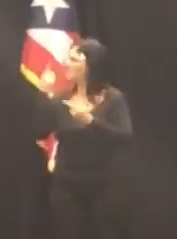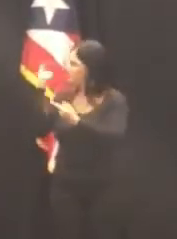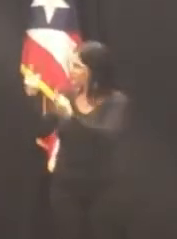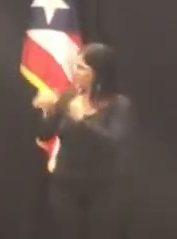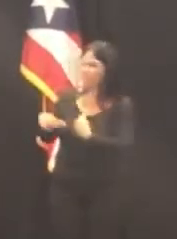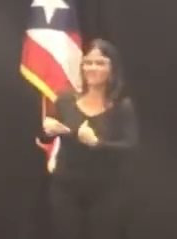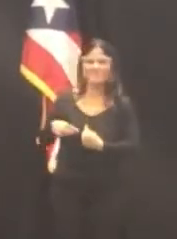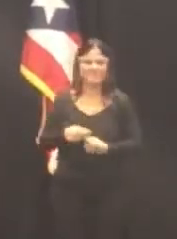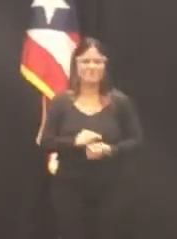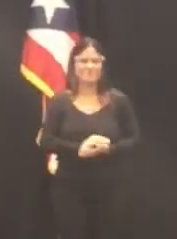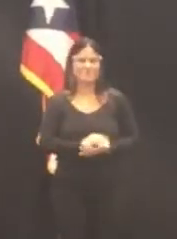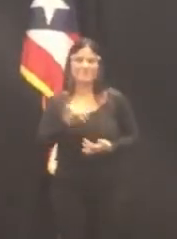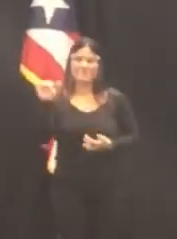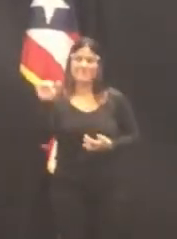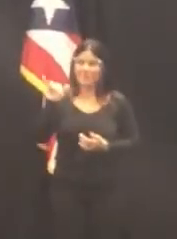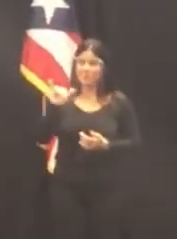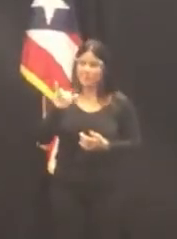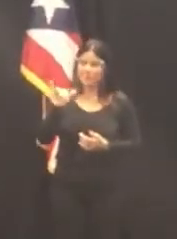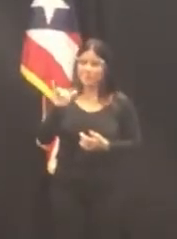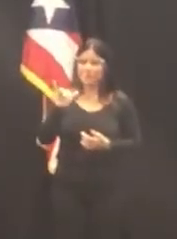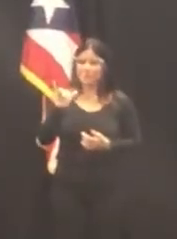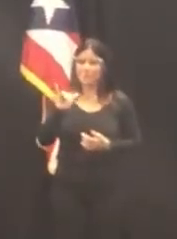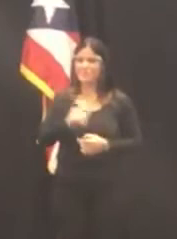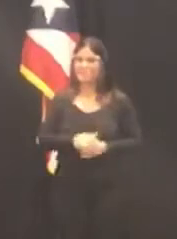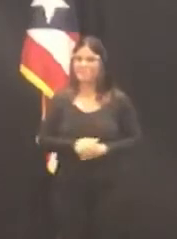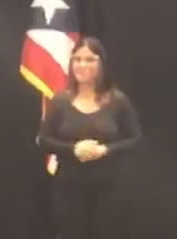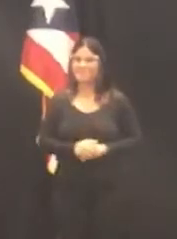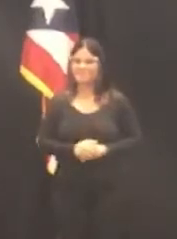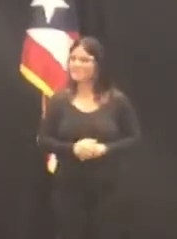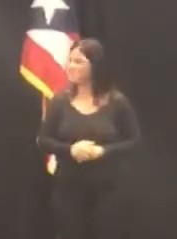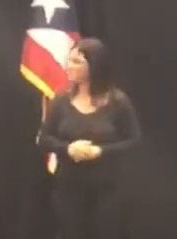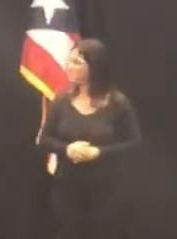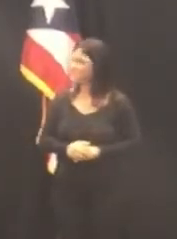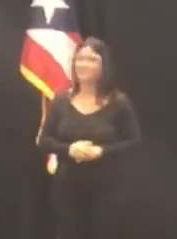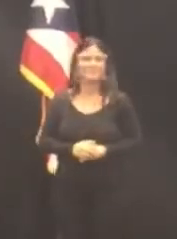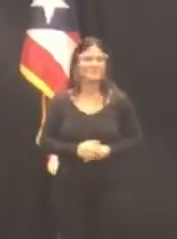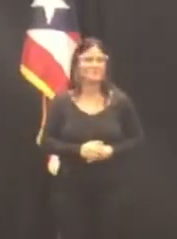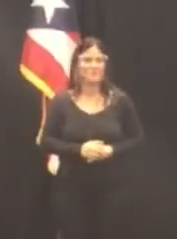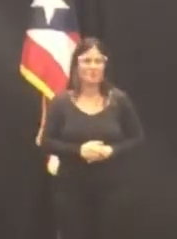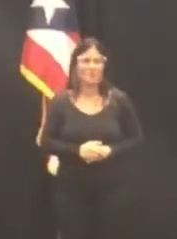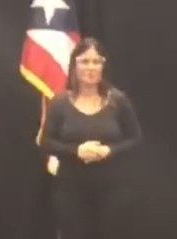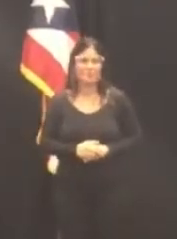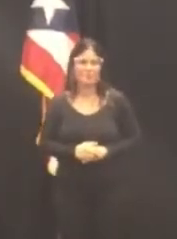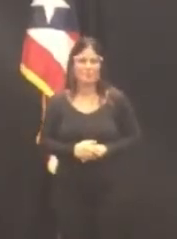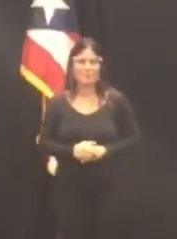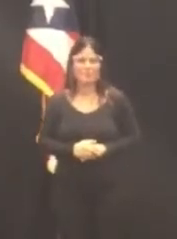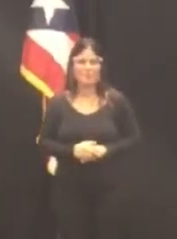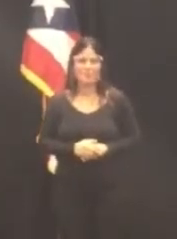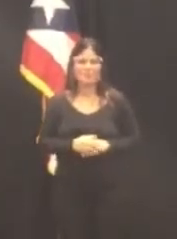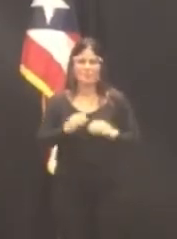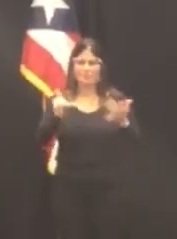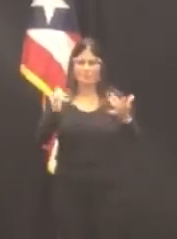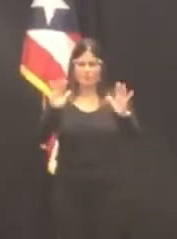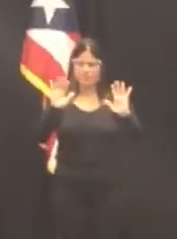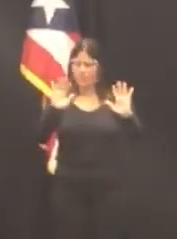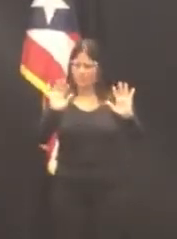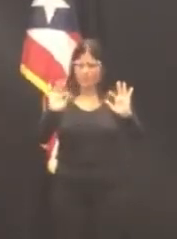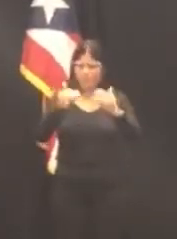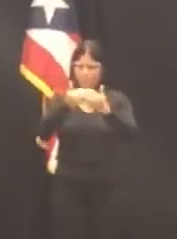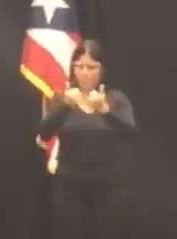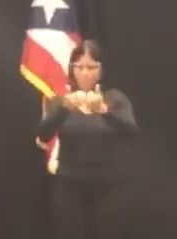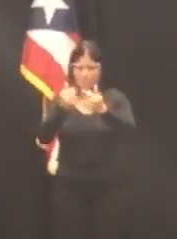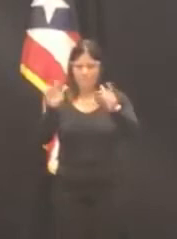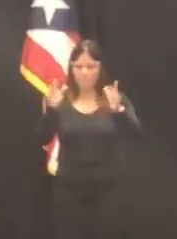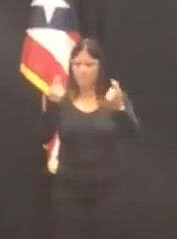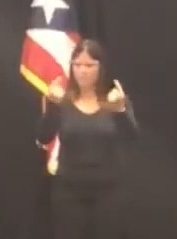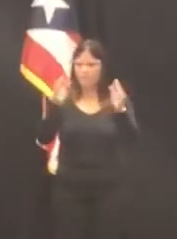De igual manera, quisiera tener una parte para unirme en un